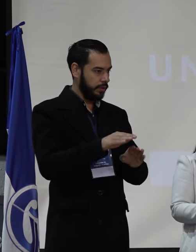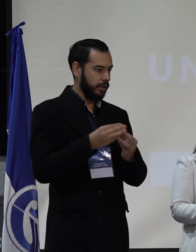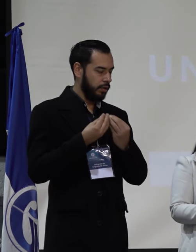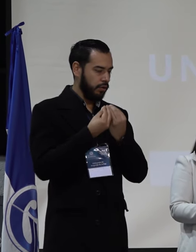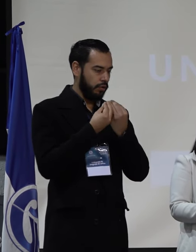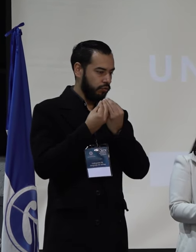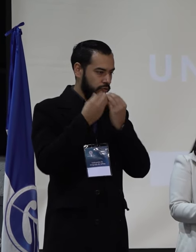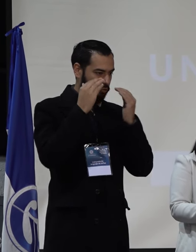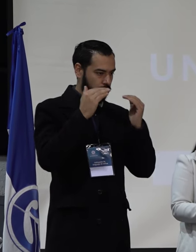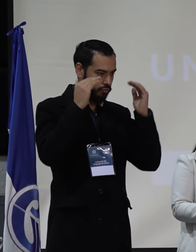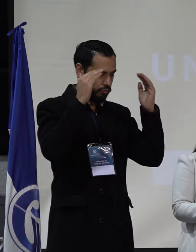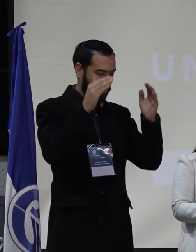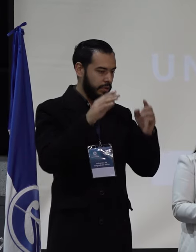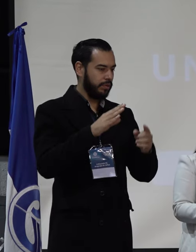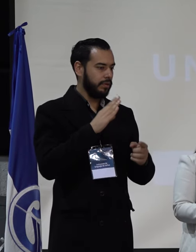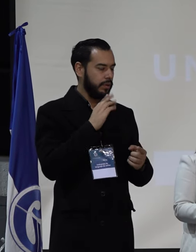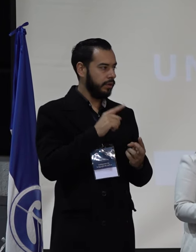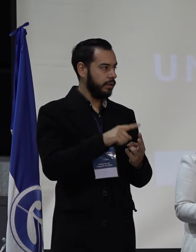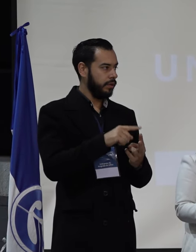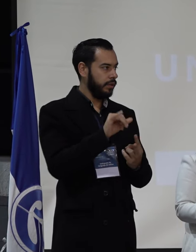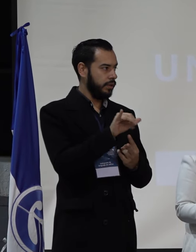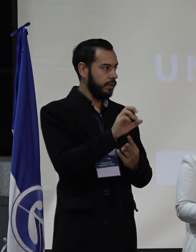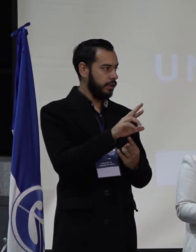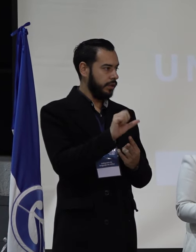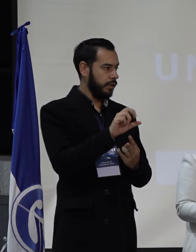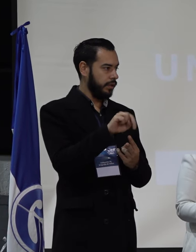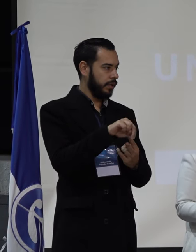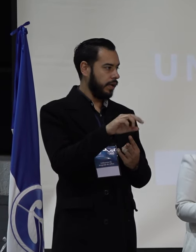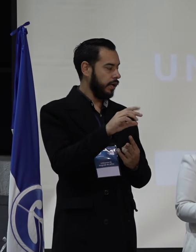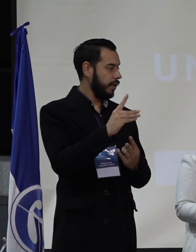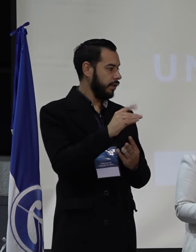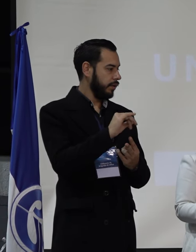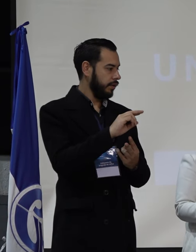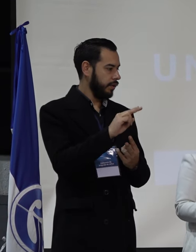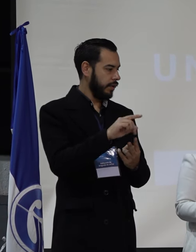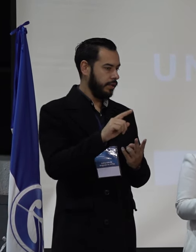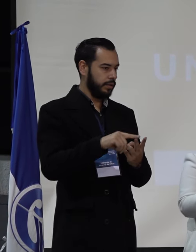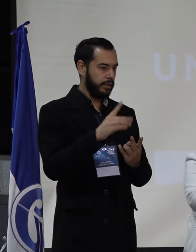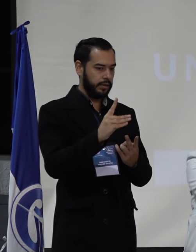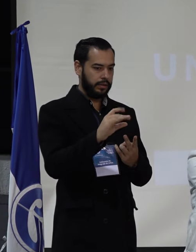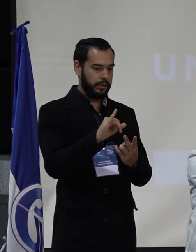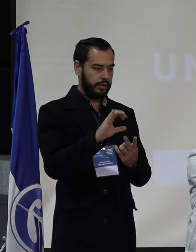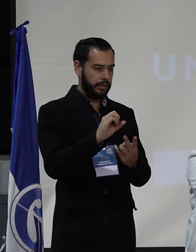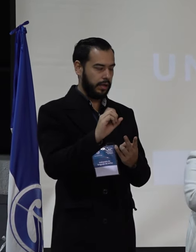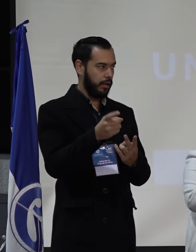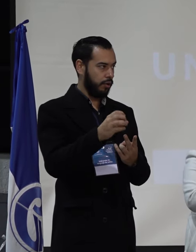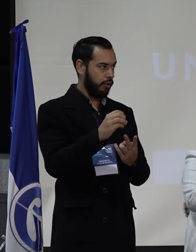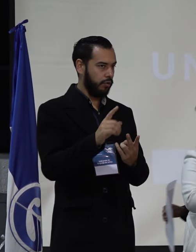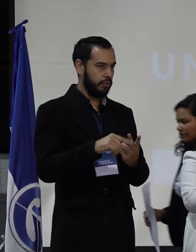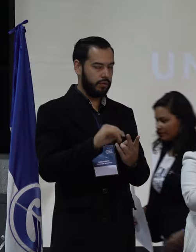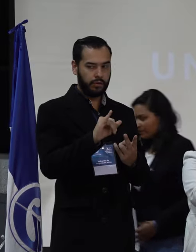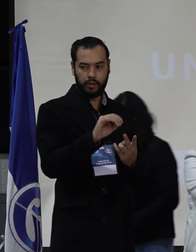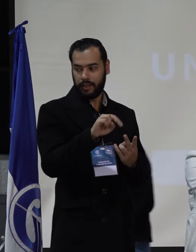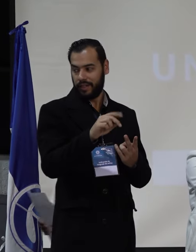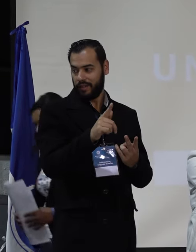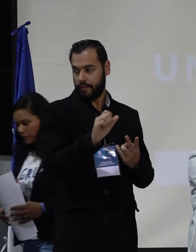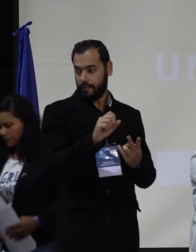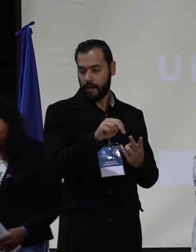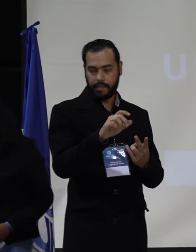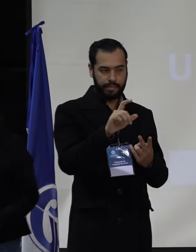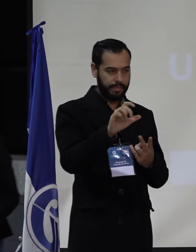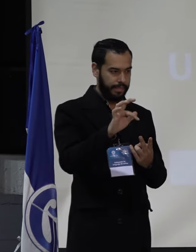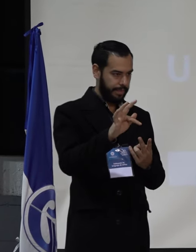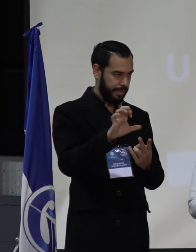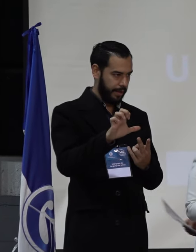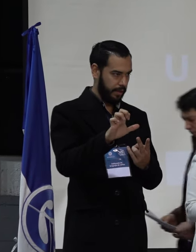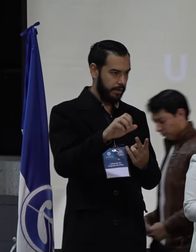Consejo Superior, integrada por Gira Natalí Díaz Mendoza y Diego Enrique Infante González. Llamamos a la lista